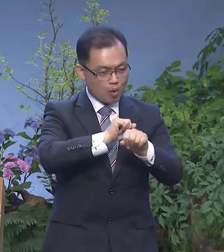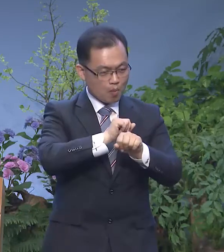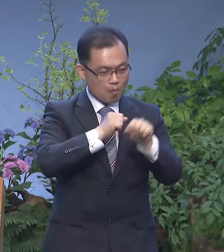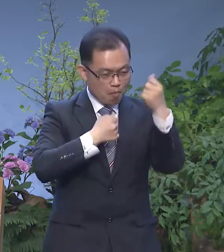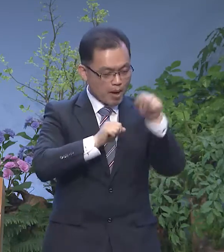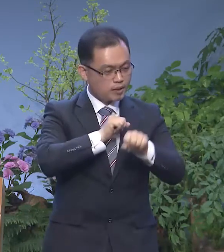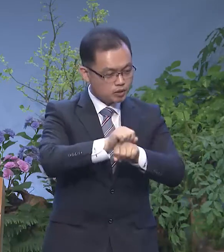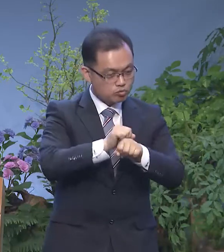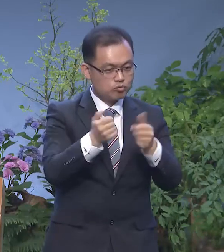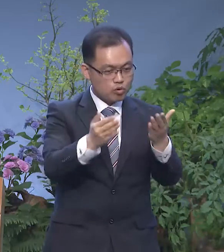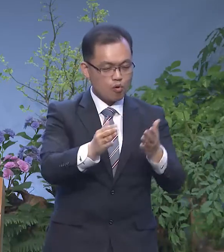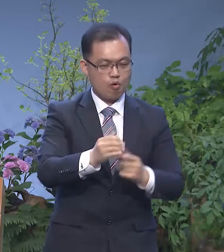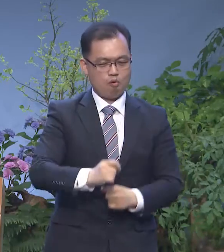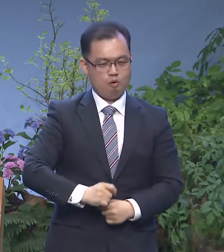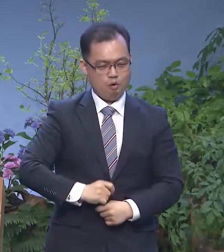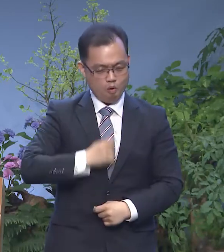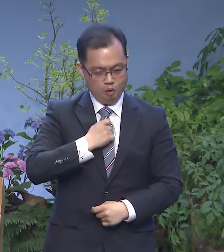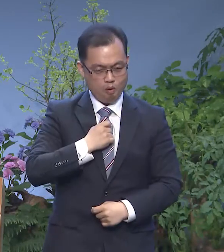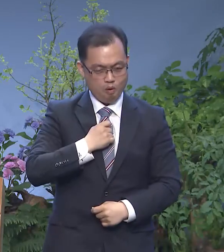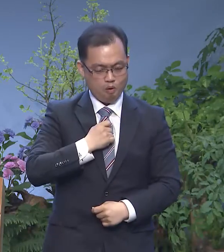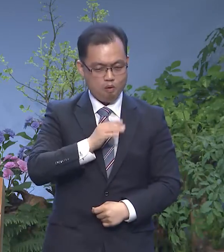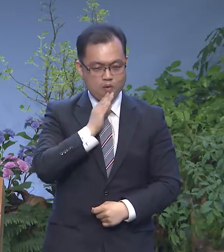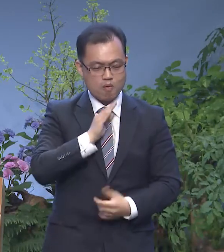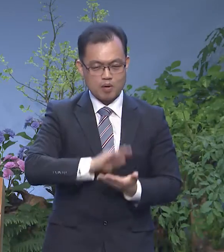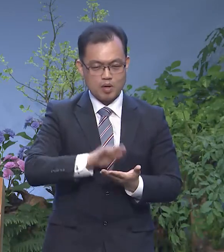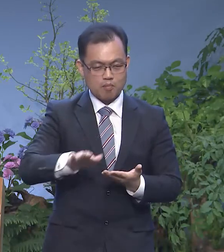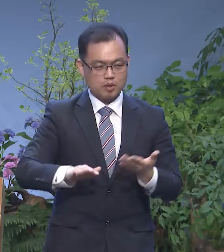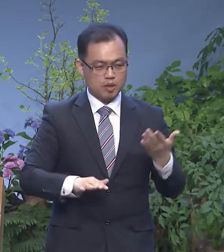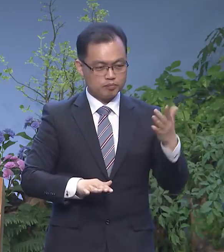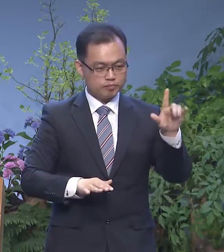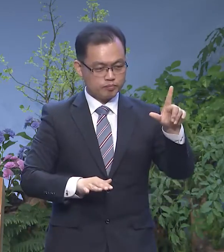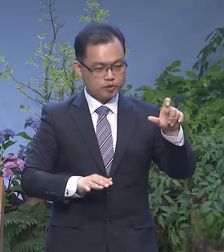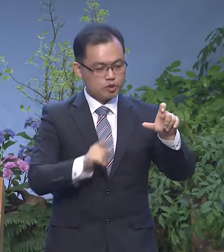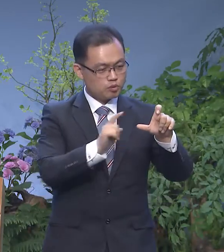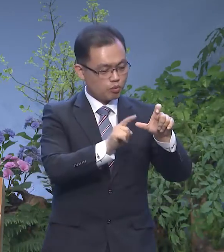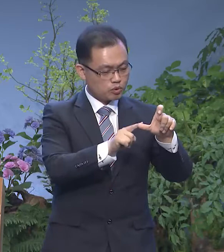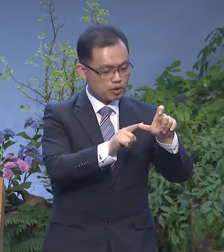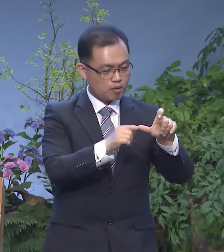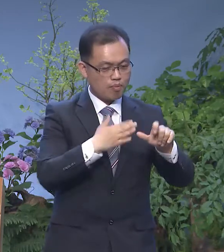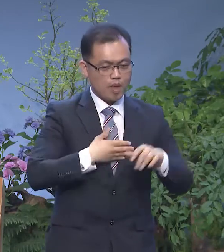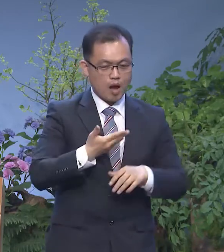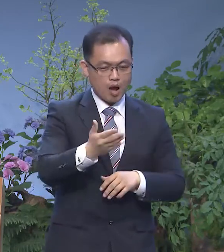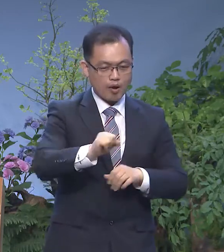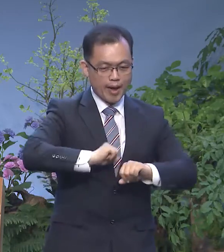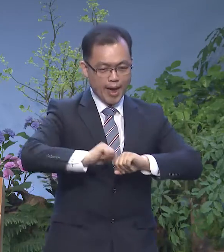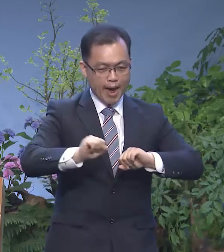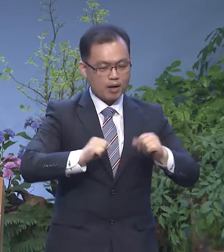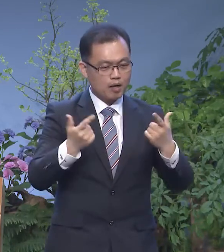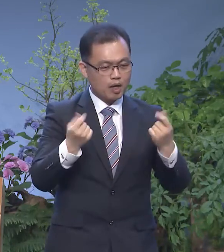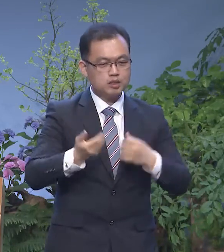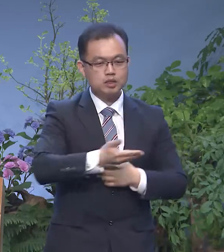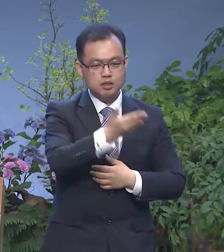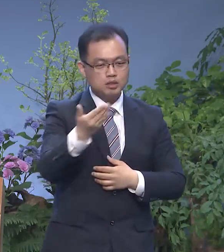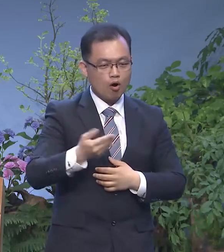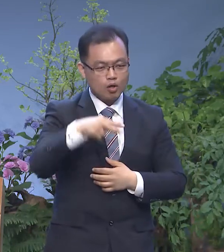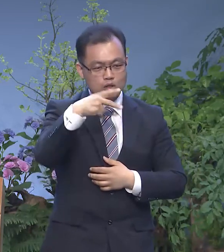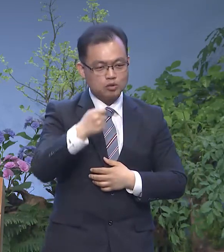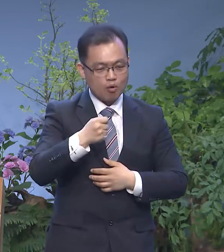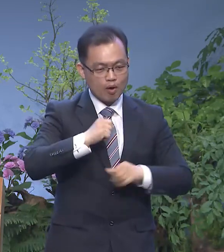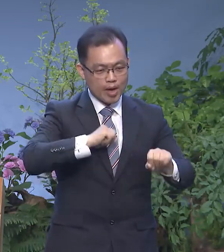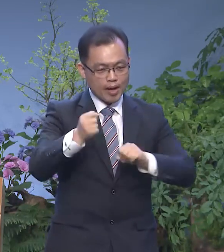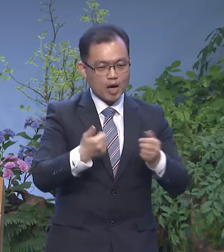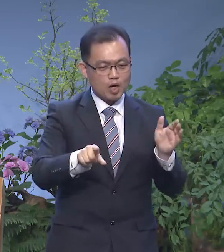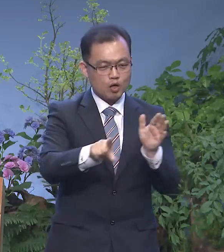씻겨주는 것이 옳은이라 15절에는 내가 너희를 행한 것 같이 너희도 행하게 하려고 본을